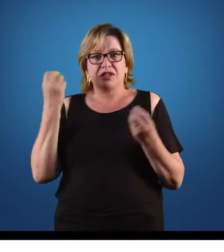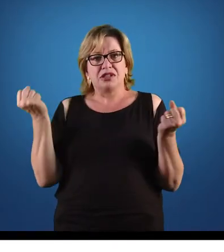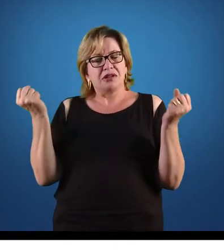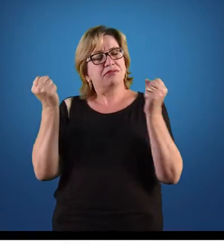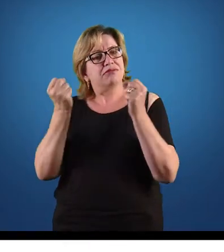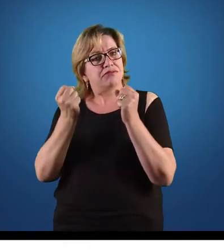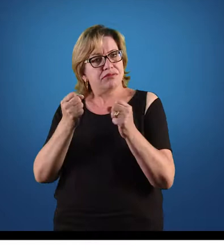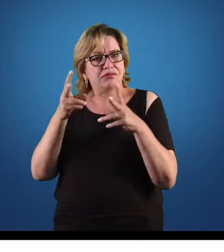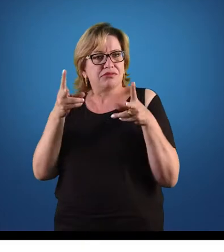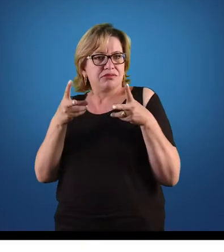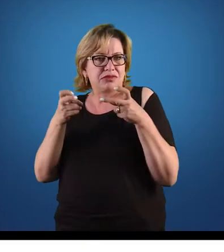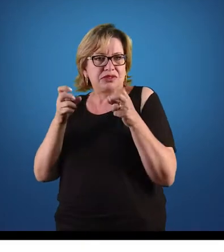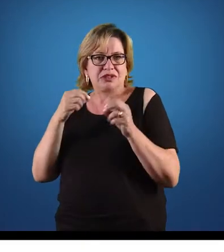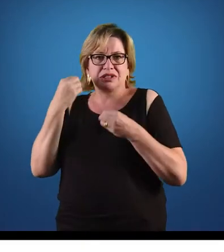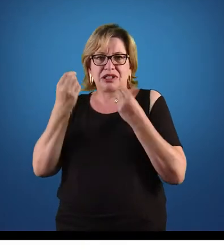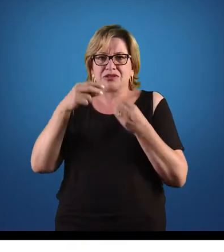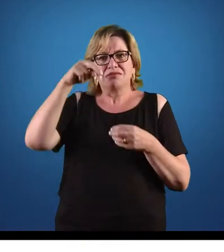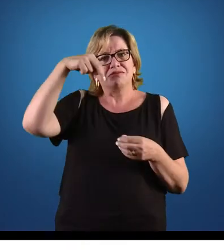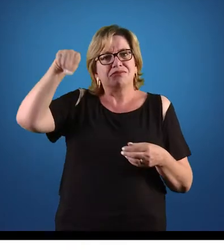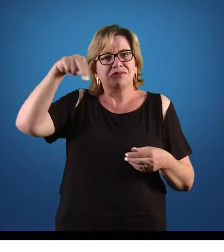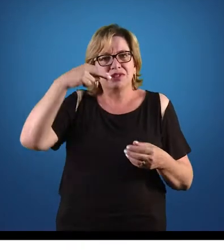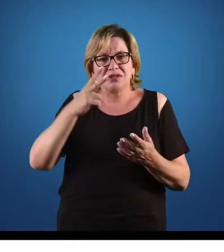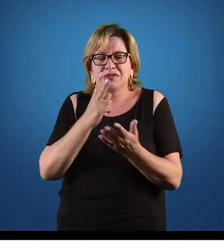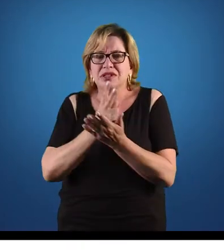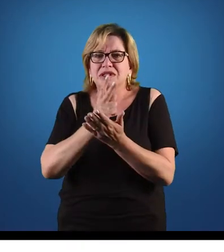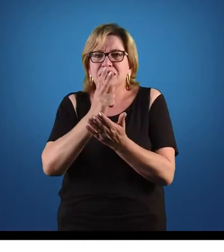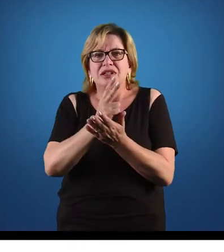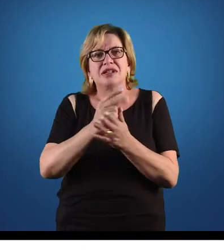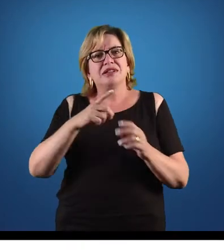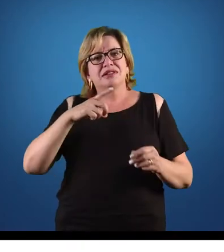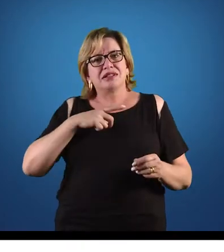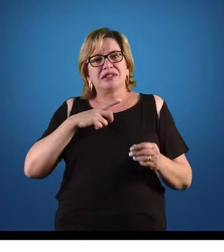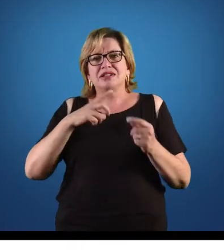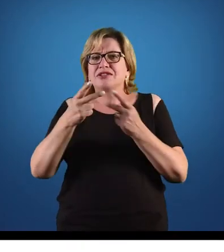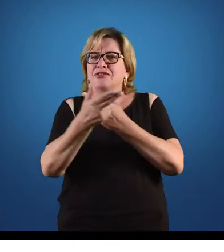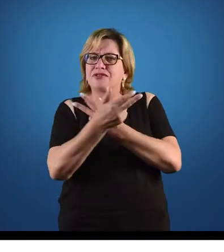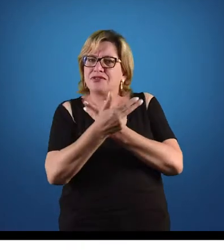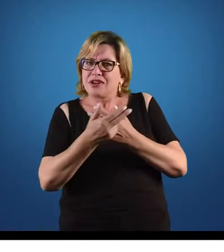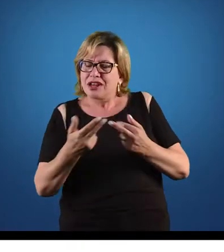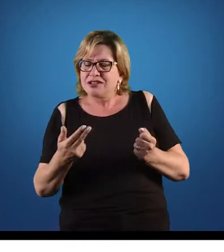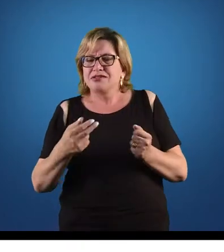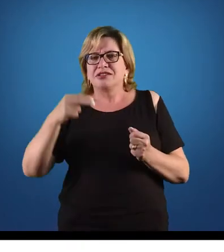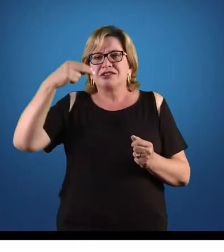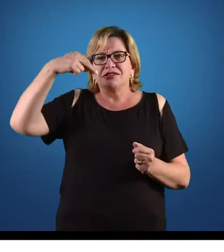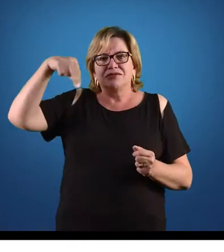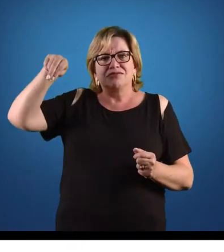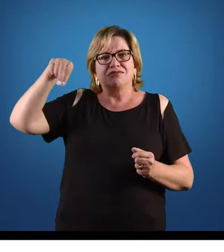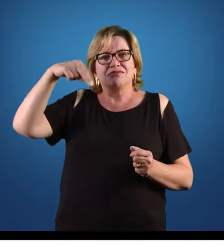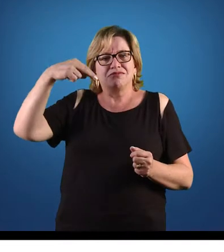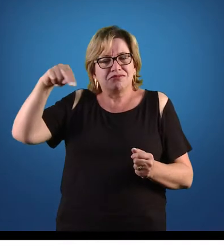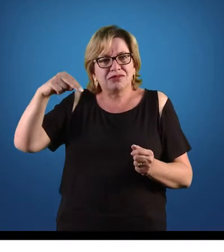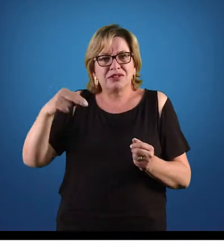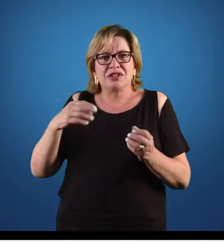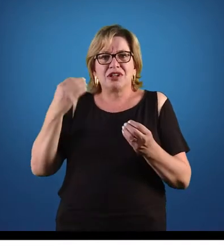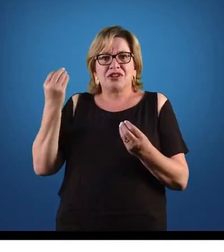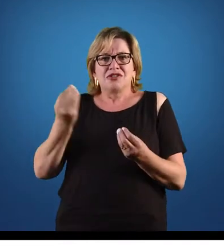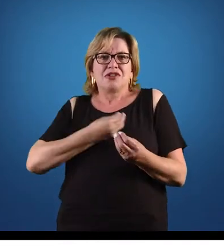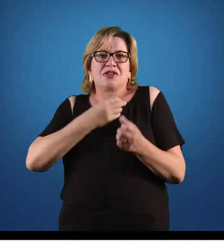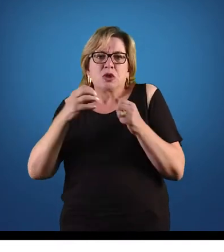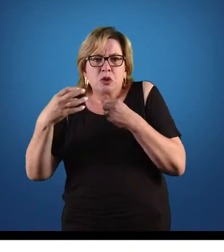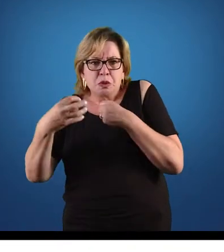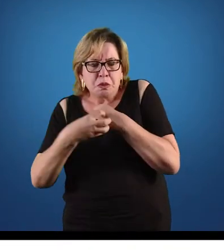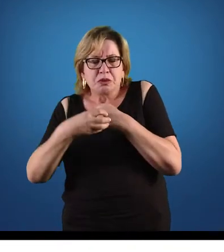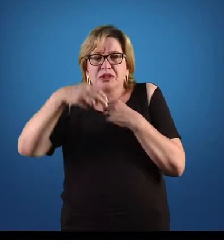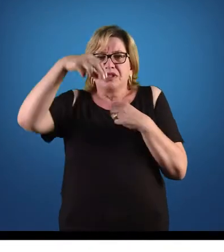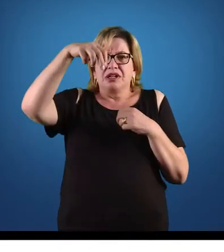possivelmente como a gente tem um nematodo parasitando, existem muitas espécies de parasitos nematóides parasitando então artrópodes e